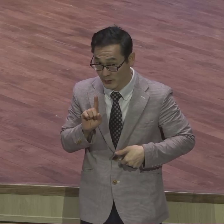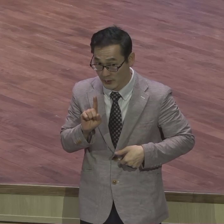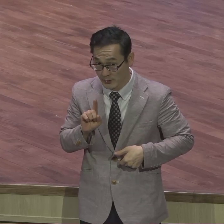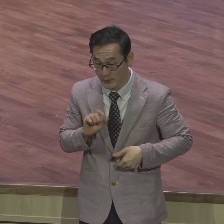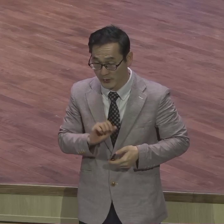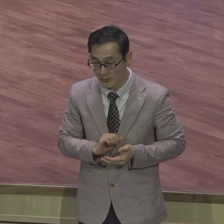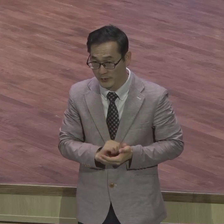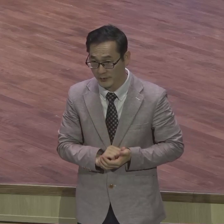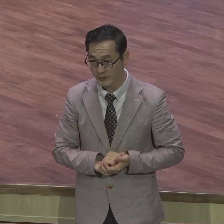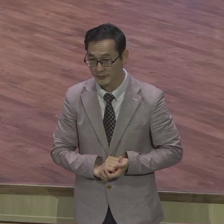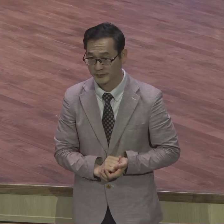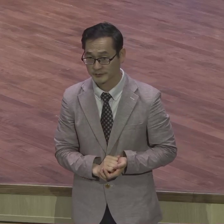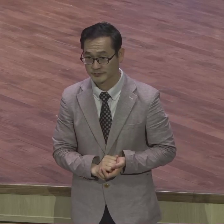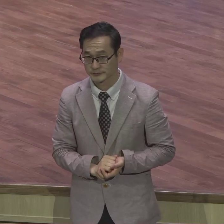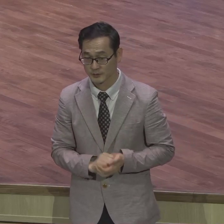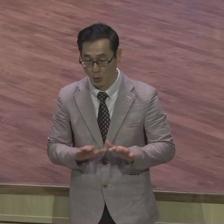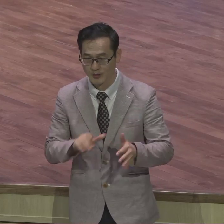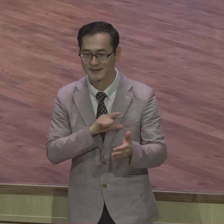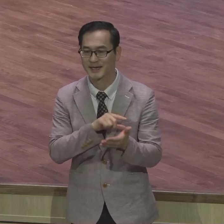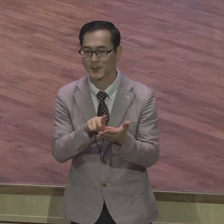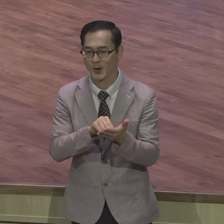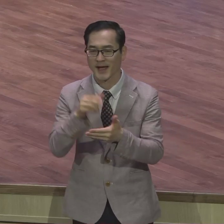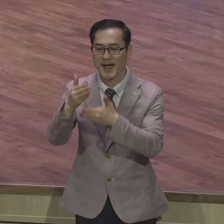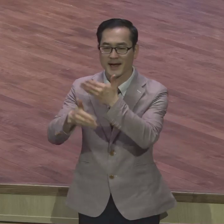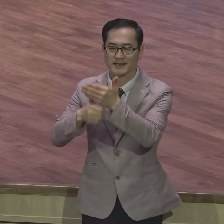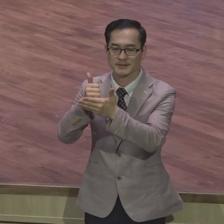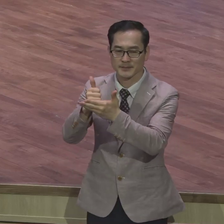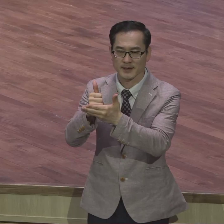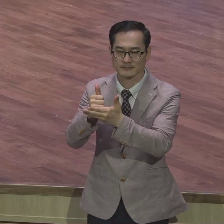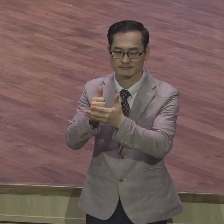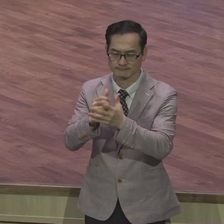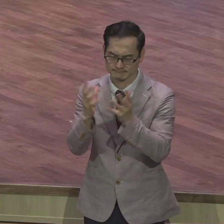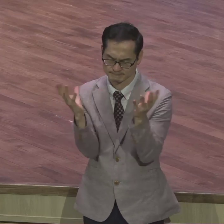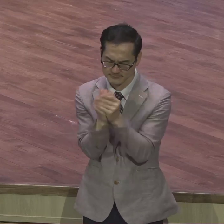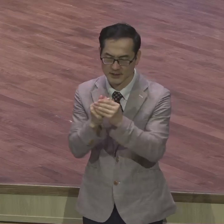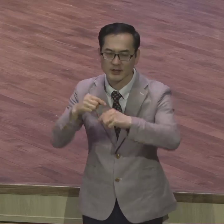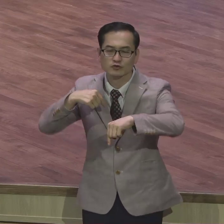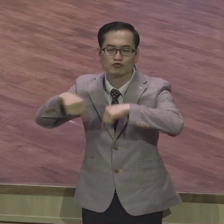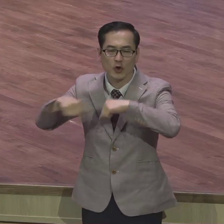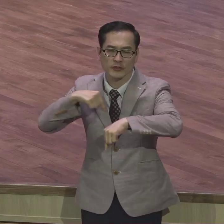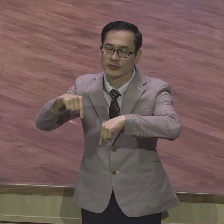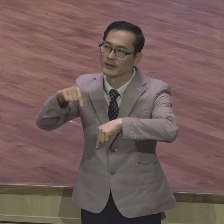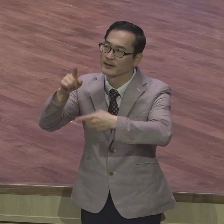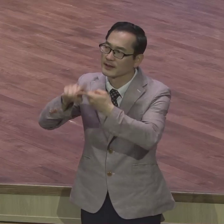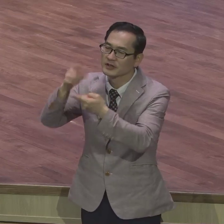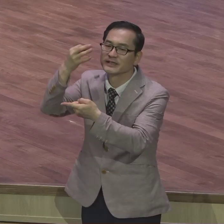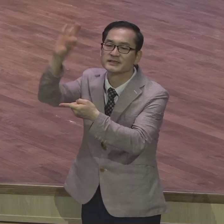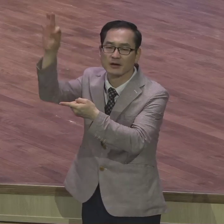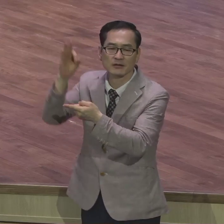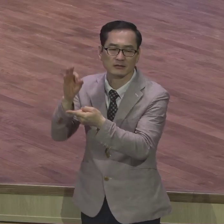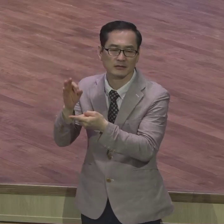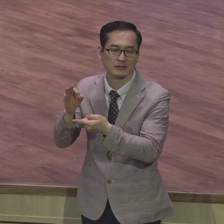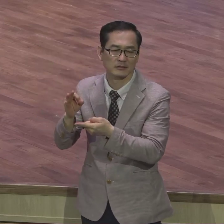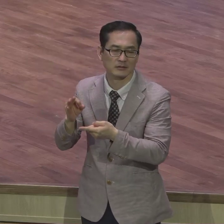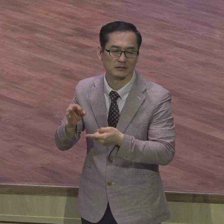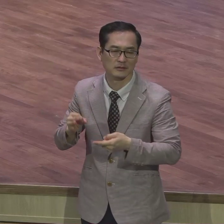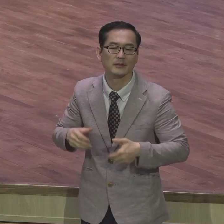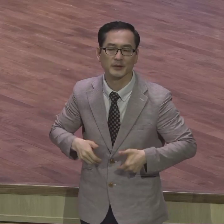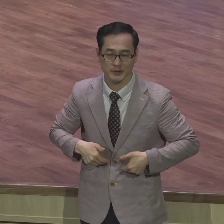제목입니다 하나님의 절대주권을 인정하라 여러분 신앙생활을 하면서 가장 중요한